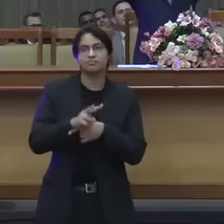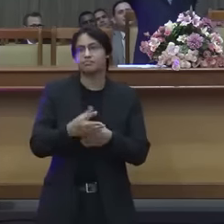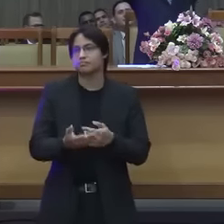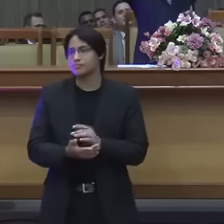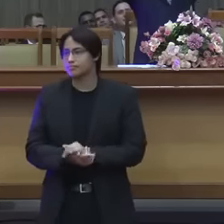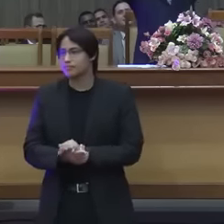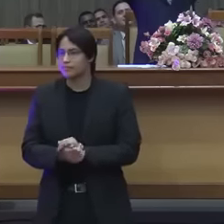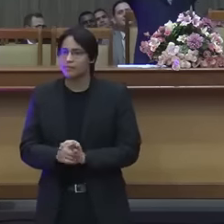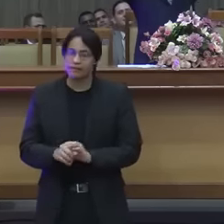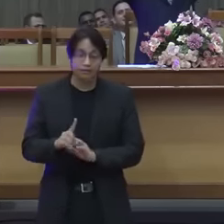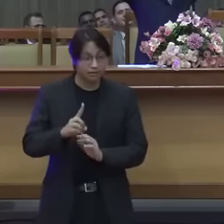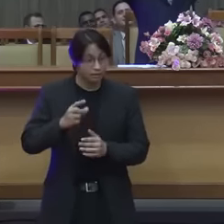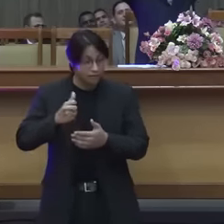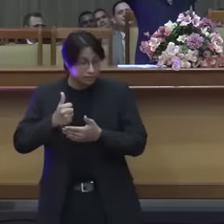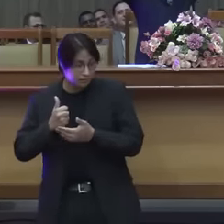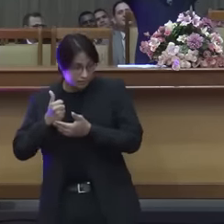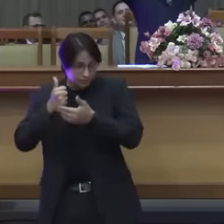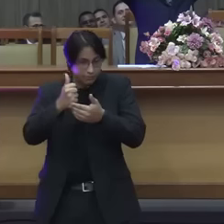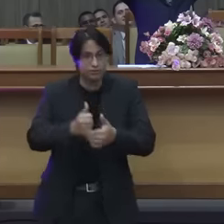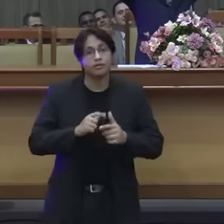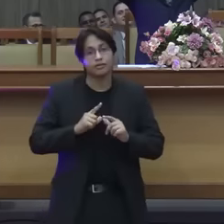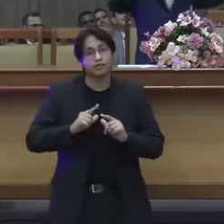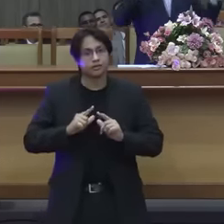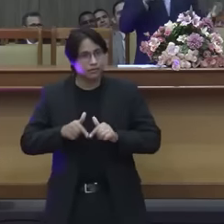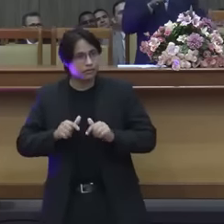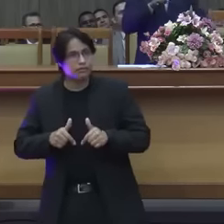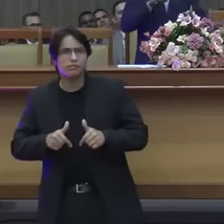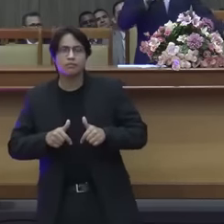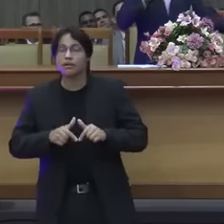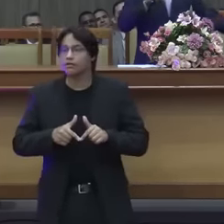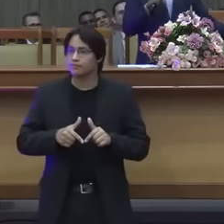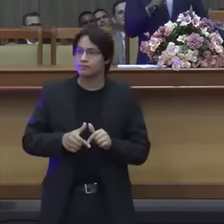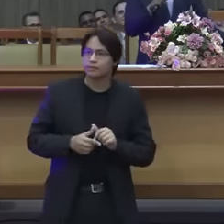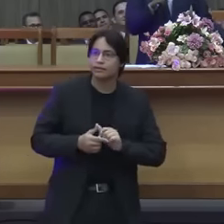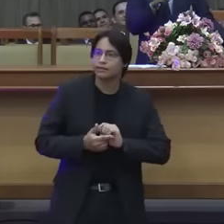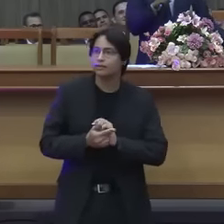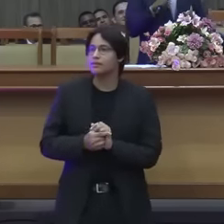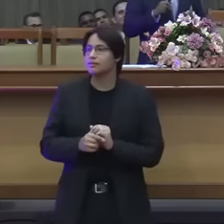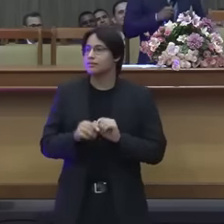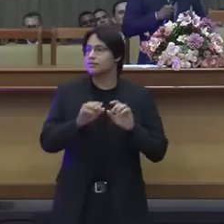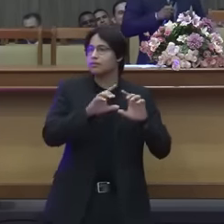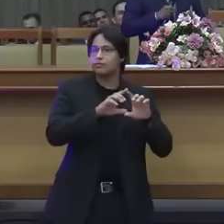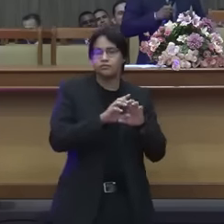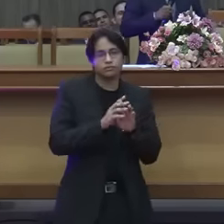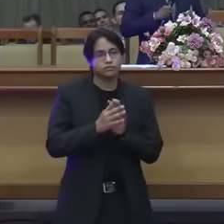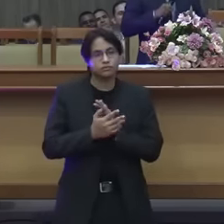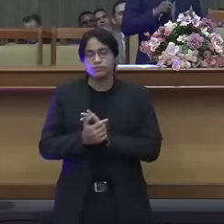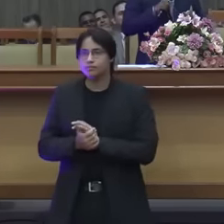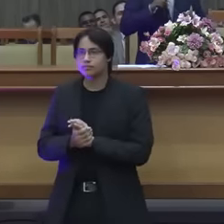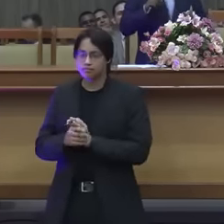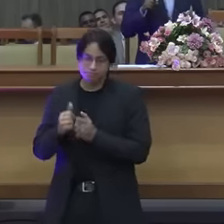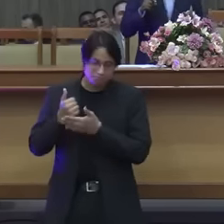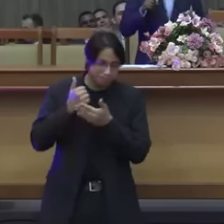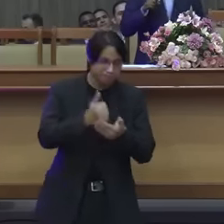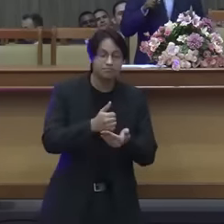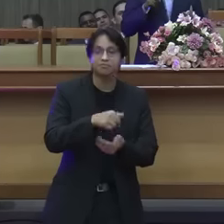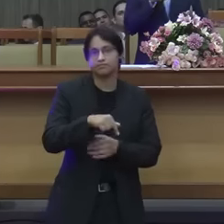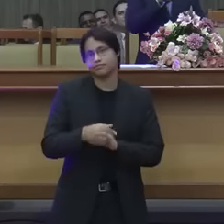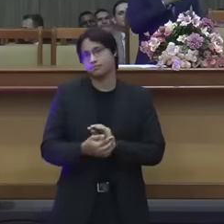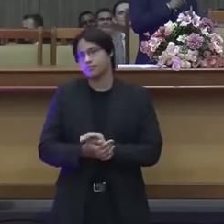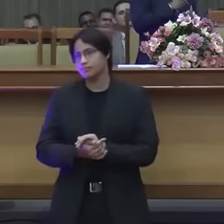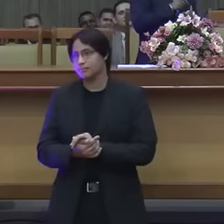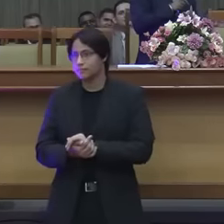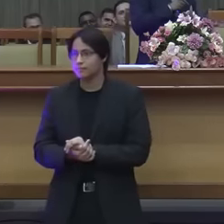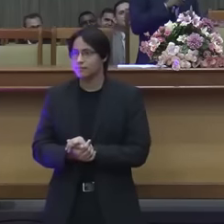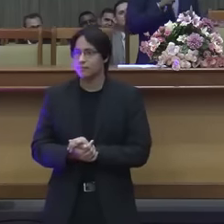sustentou Israel quarenta anos sustenta essa alma teu filho e a